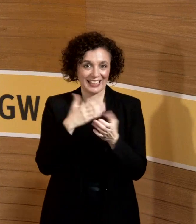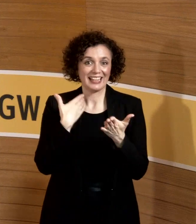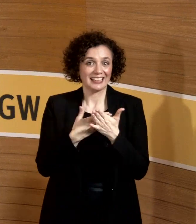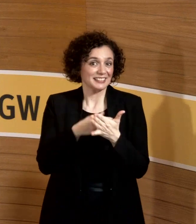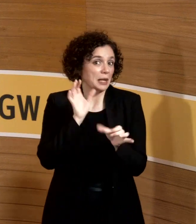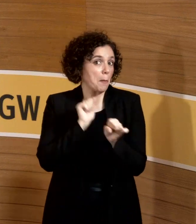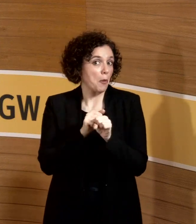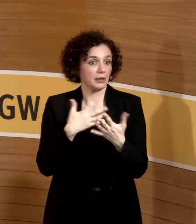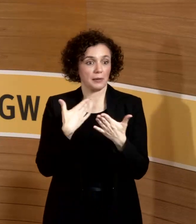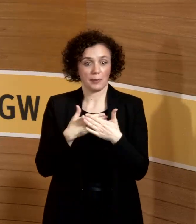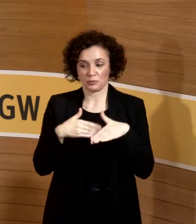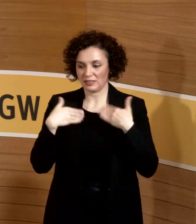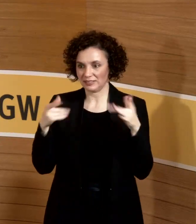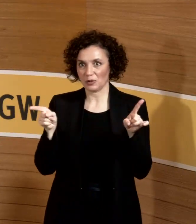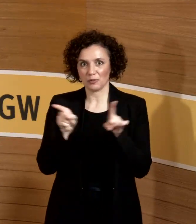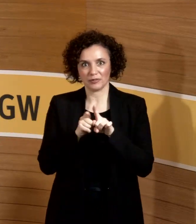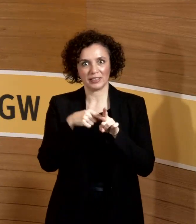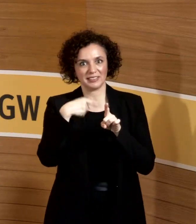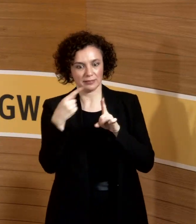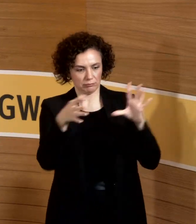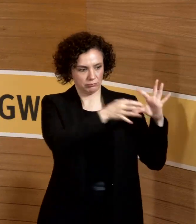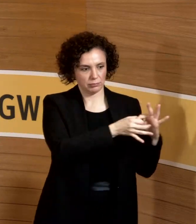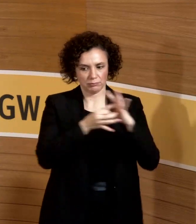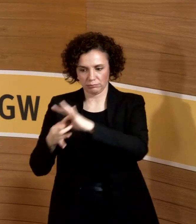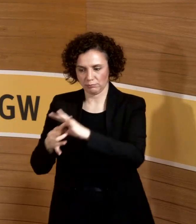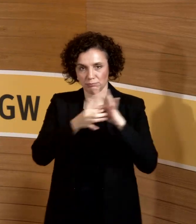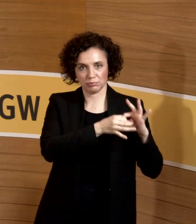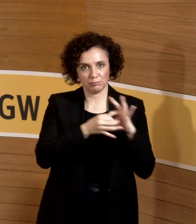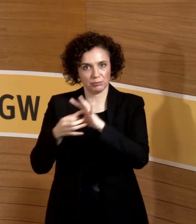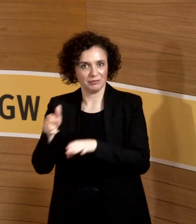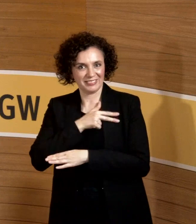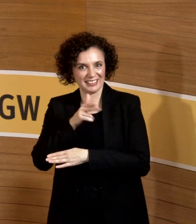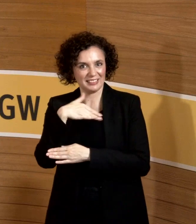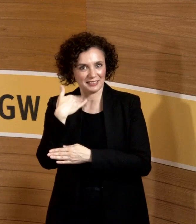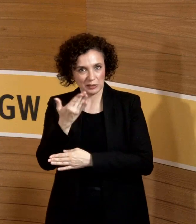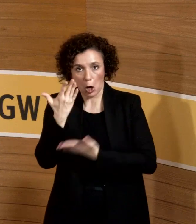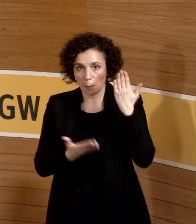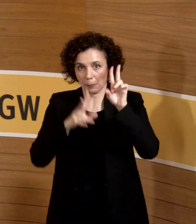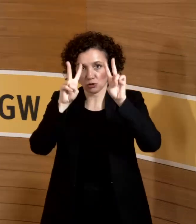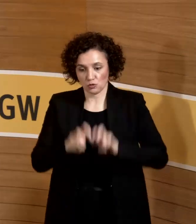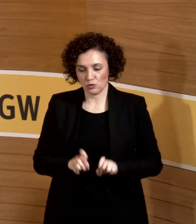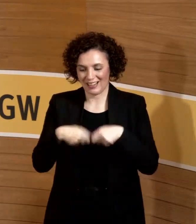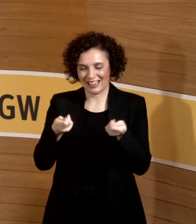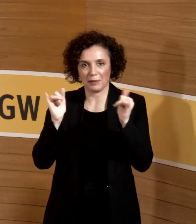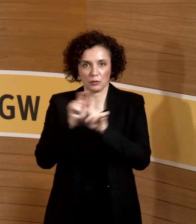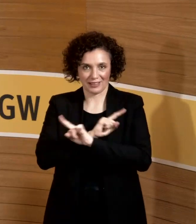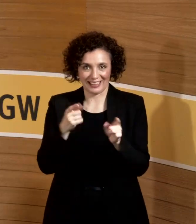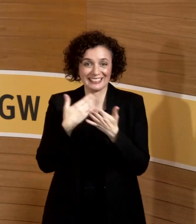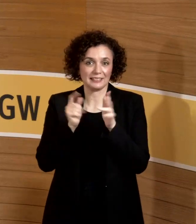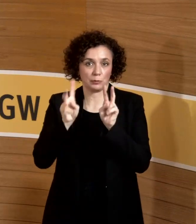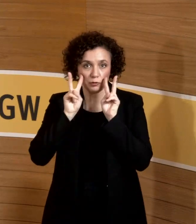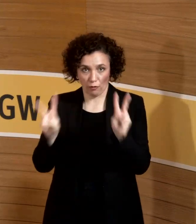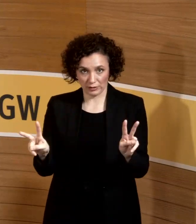Statistik signifikant überhaupt in Studien herauskommt oder nicht. Deswegen muss man immer ein bisschen vorsichtig sein. Aber Daten aus den USA,